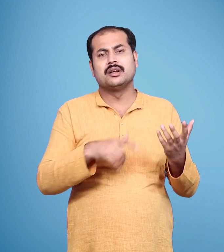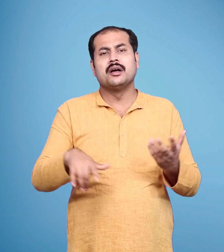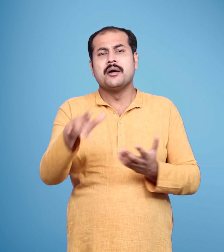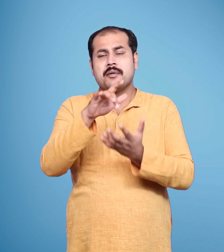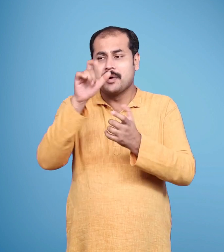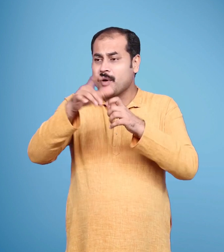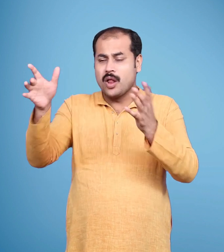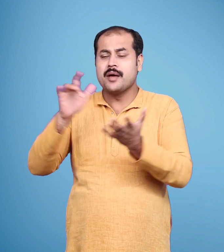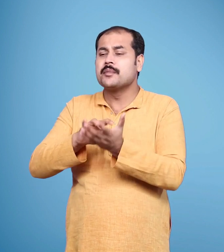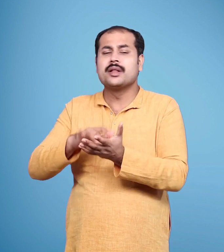सब लोग कहां है